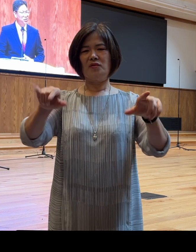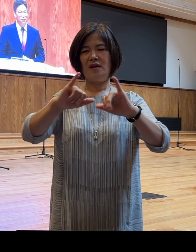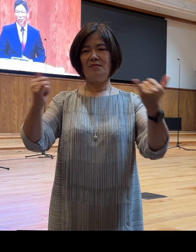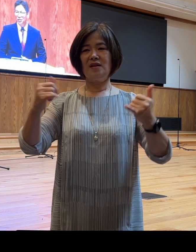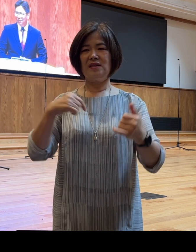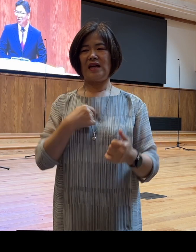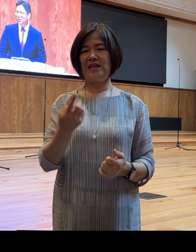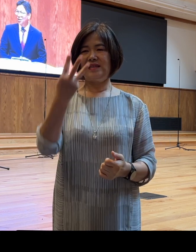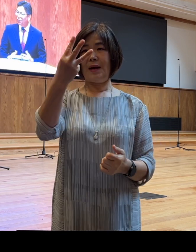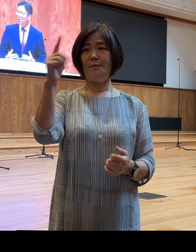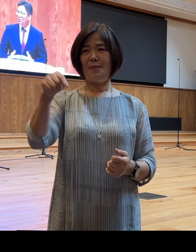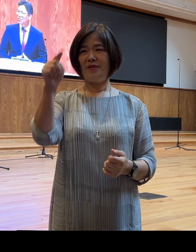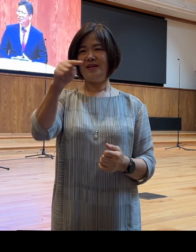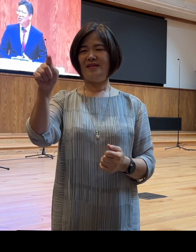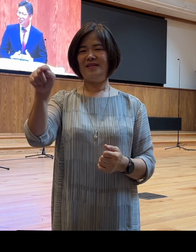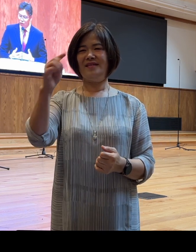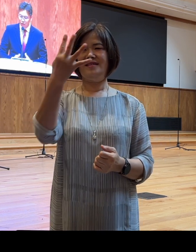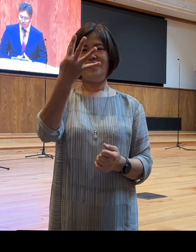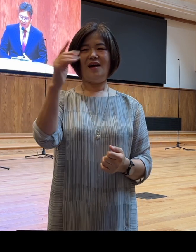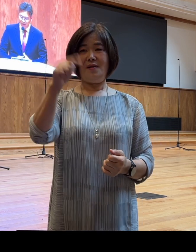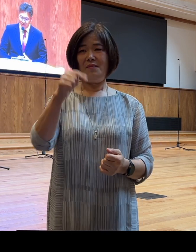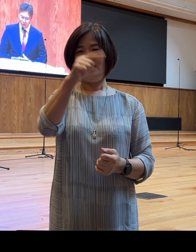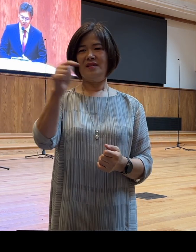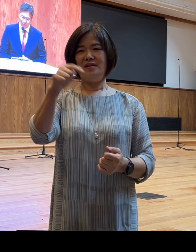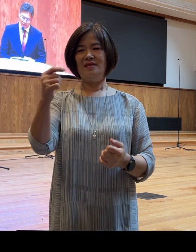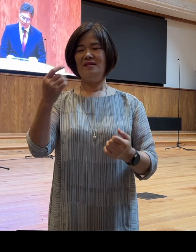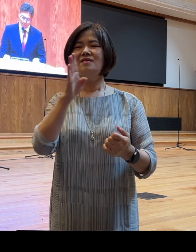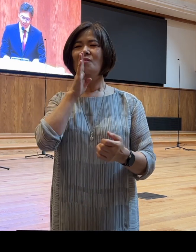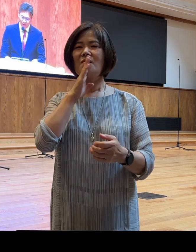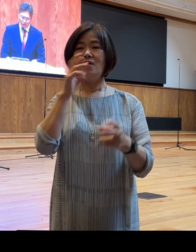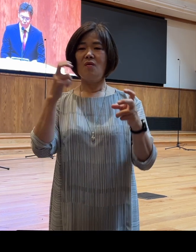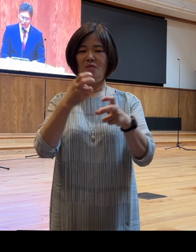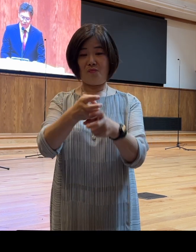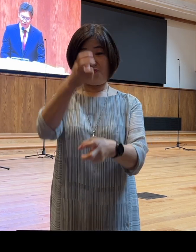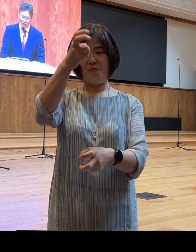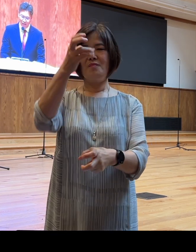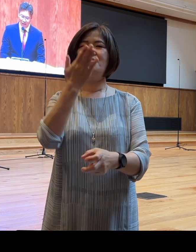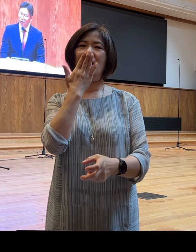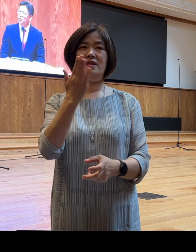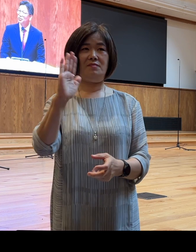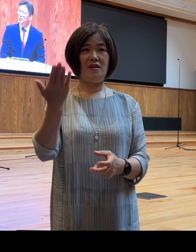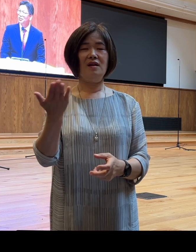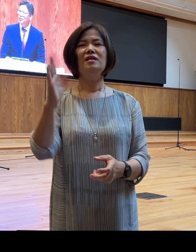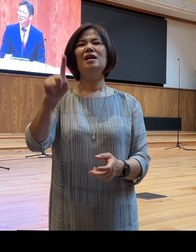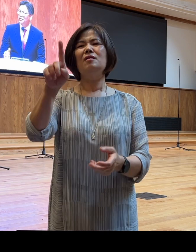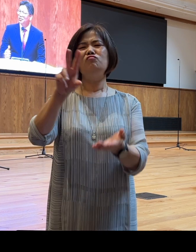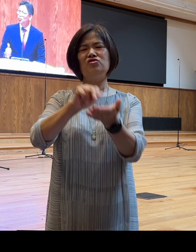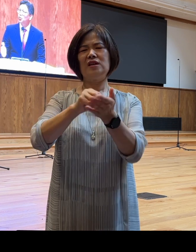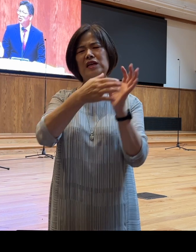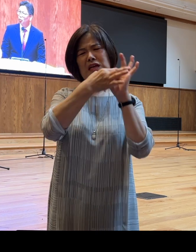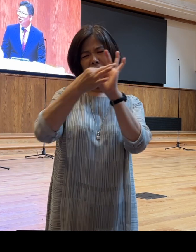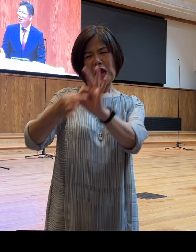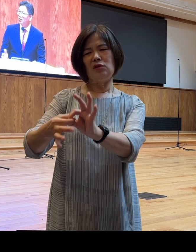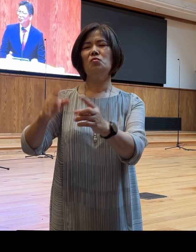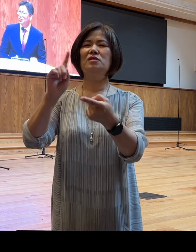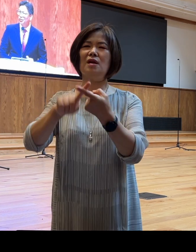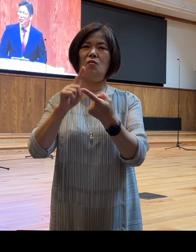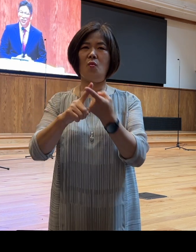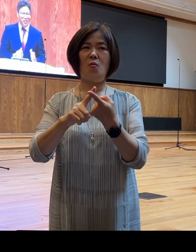%에서 4%는 체중 감량을 한다고 합니다 그런데 문제는 이것을 지속하지 못한다라는 것이죠 4년